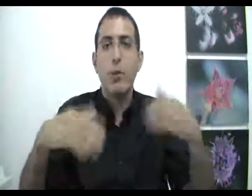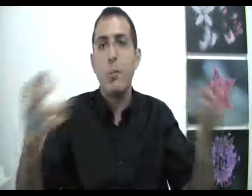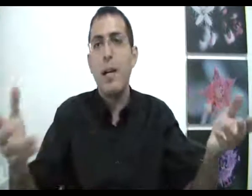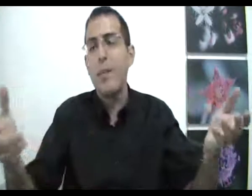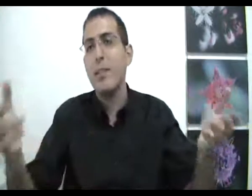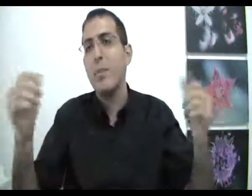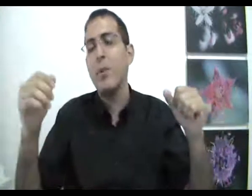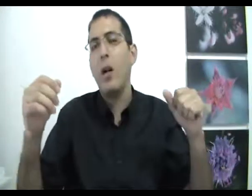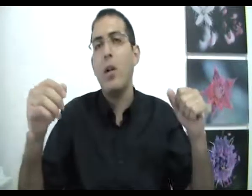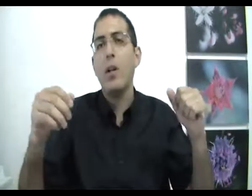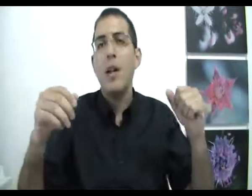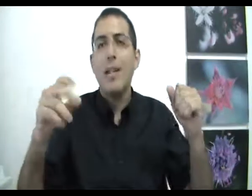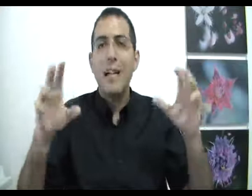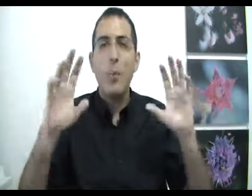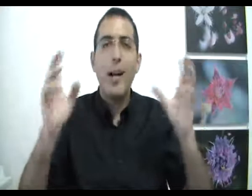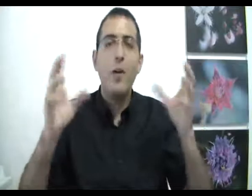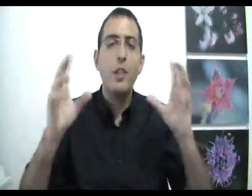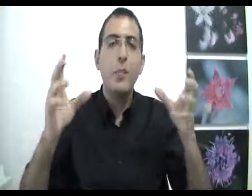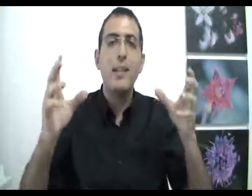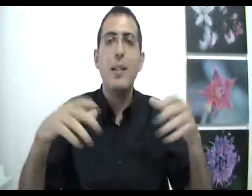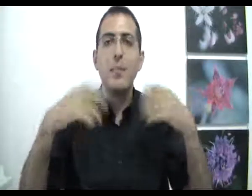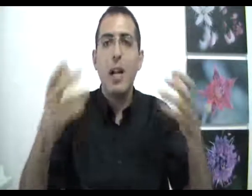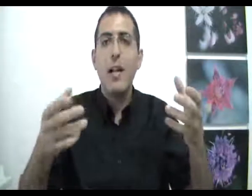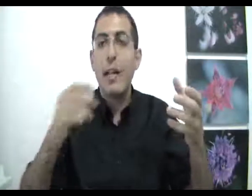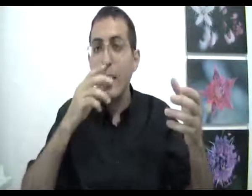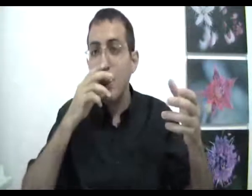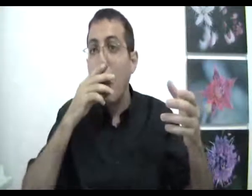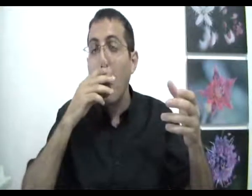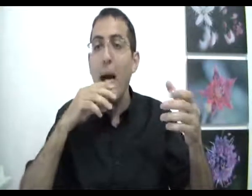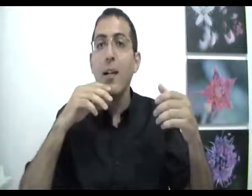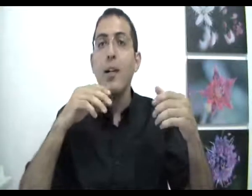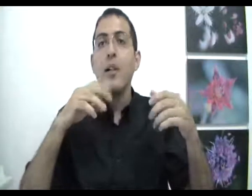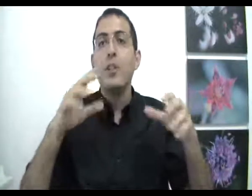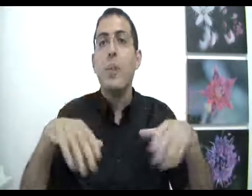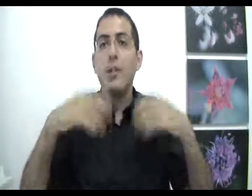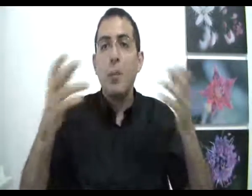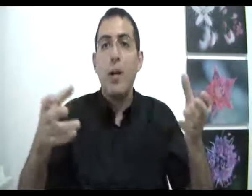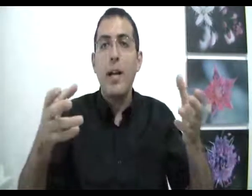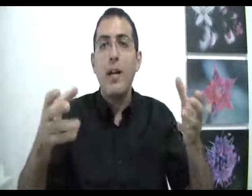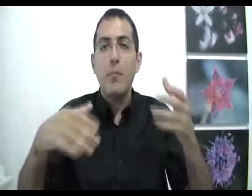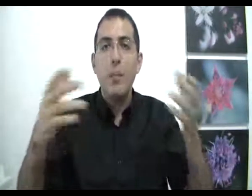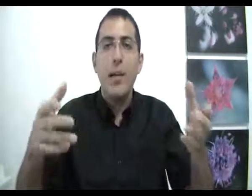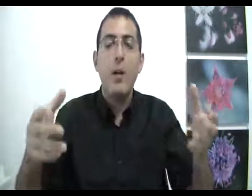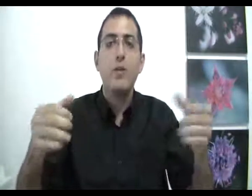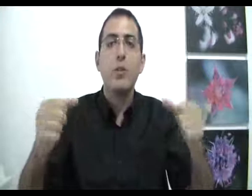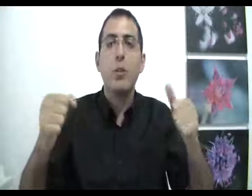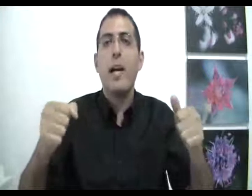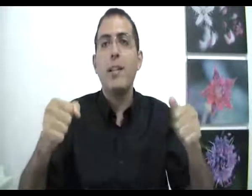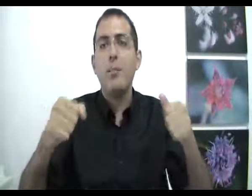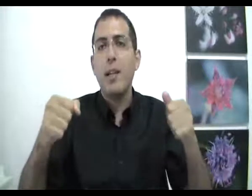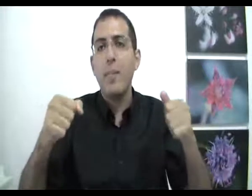שהוא בחר אם הוא עשה את הפעולה או לא תלנו בחירה חופשית היא בעצם תהליך יש אירוע שבו אתה בוחר בבחירה חופשית זאת אומרת יש מקרים